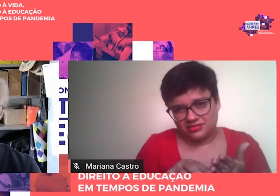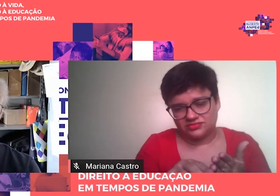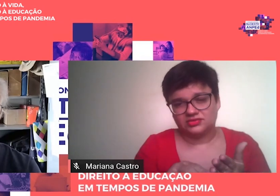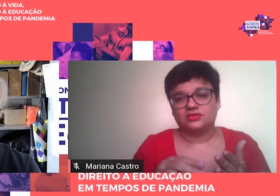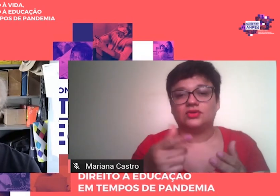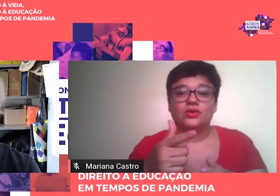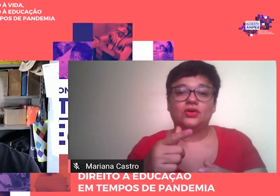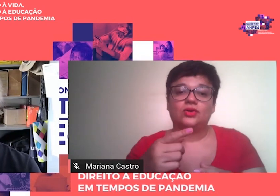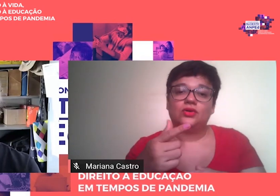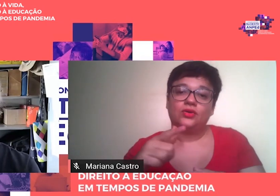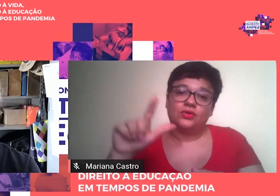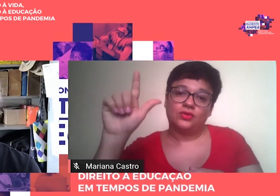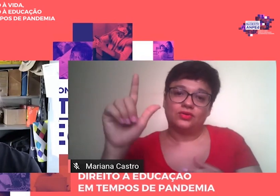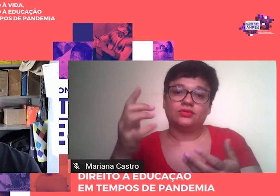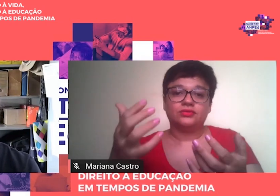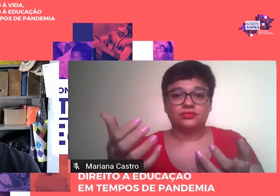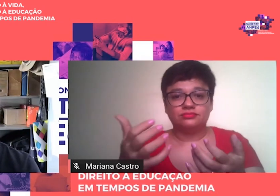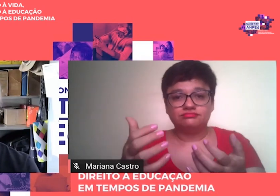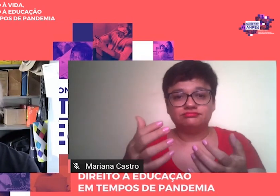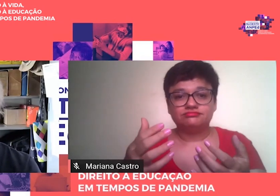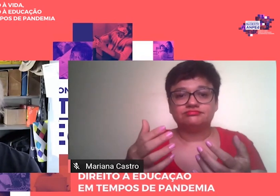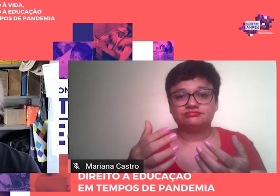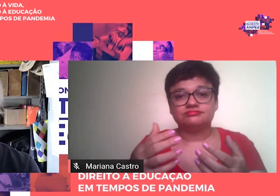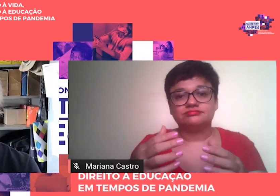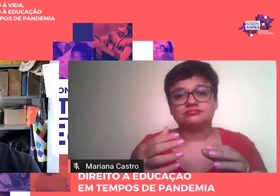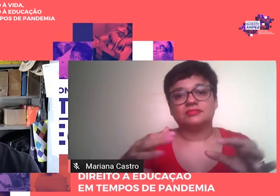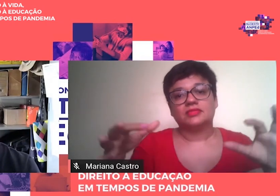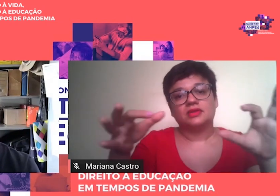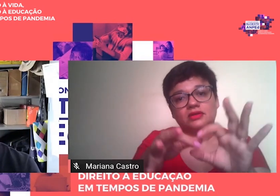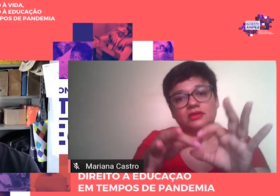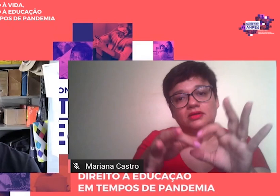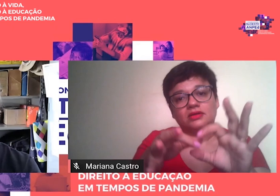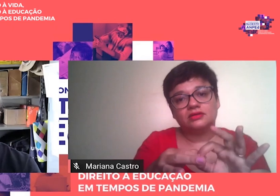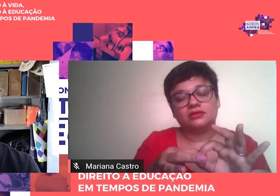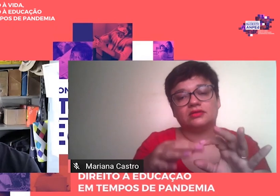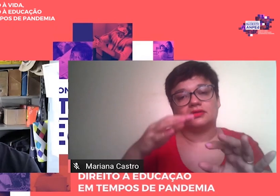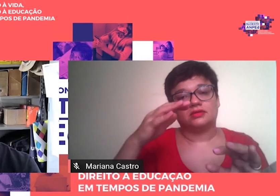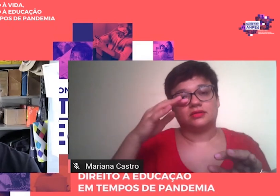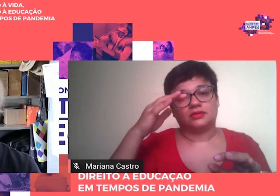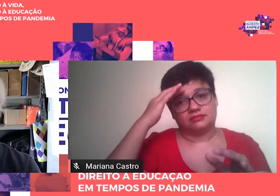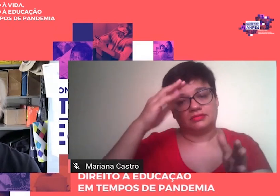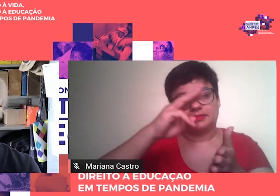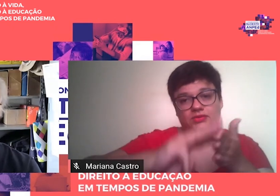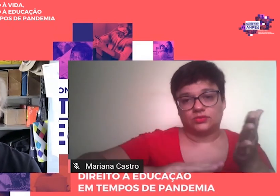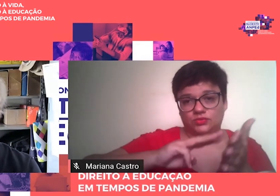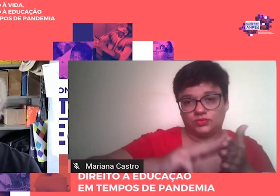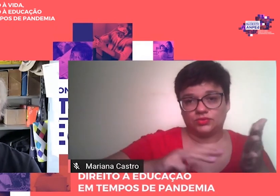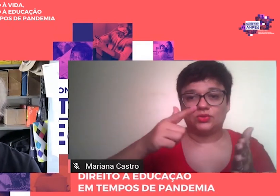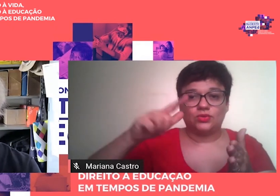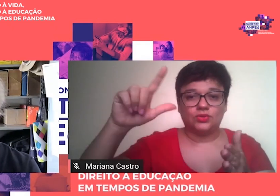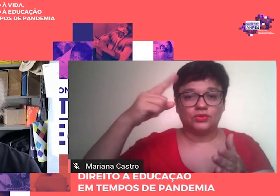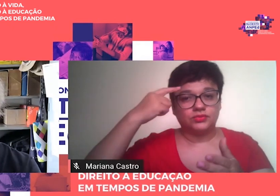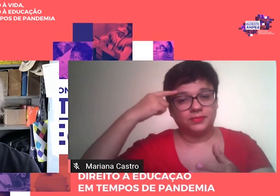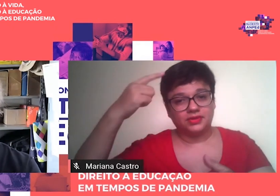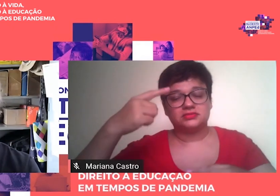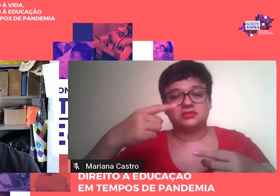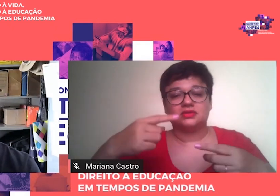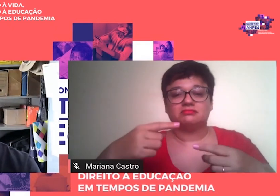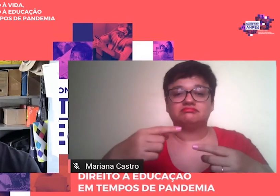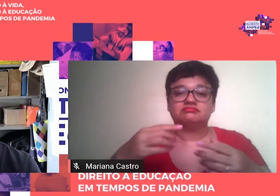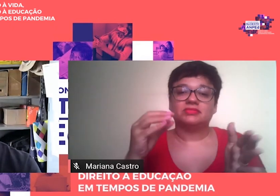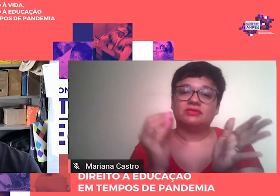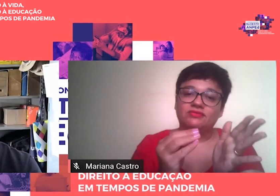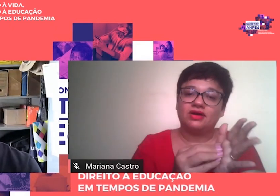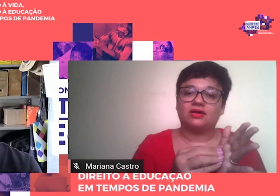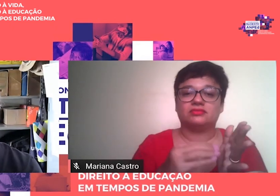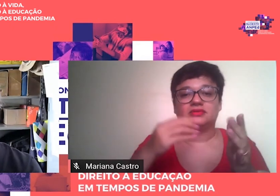teórico-metodológica. outros à periodização. Outros à ausência de ideias educacionais